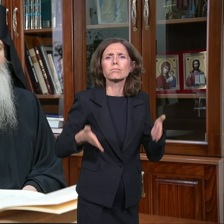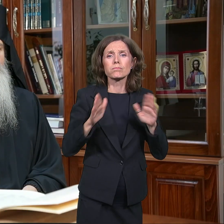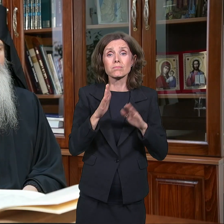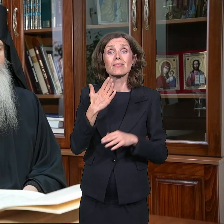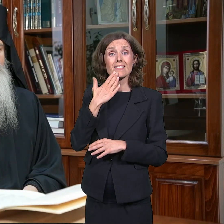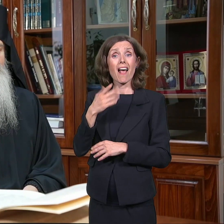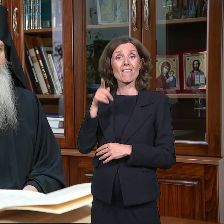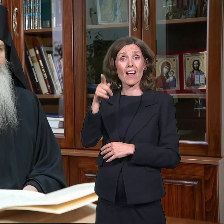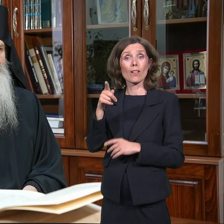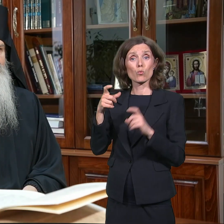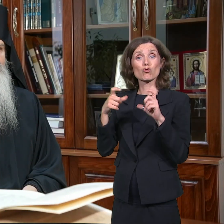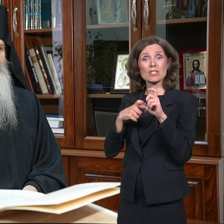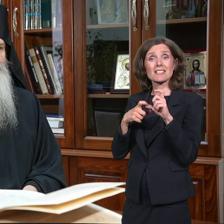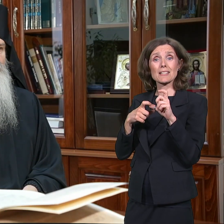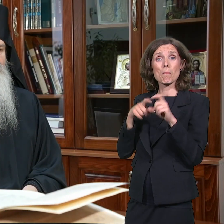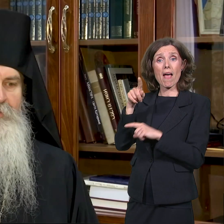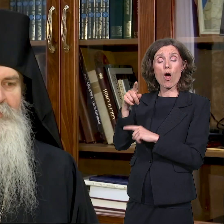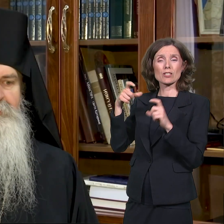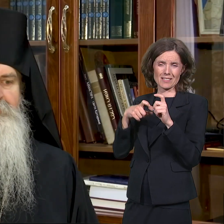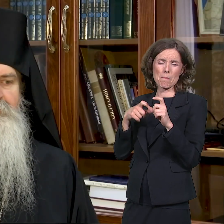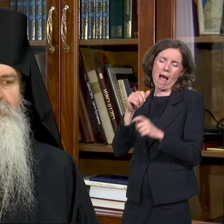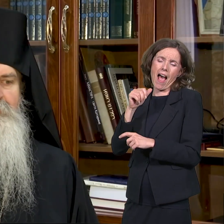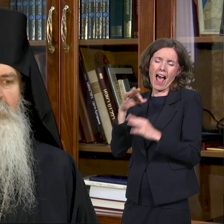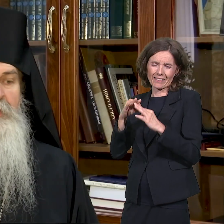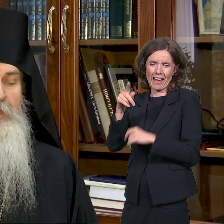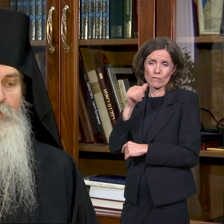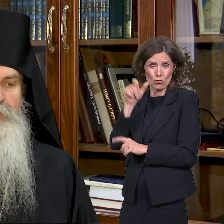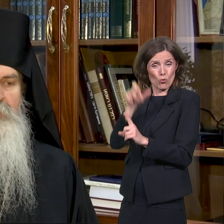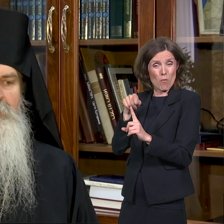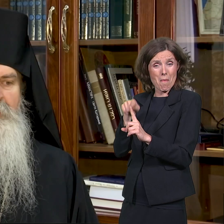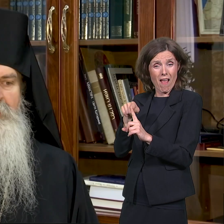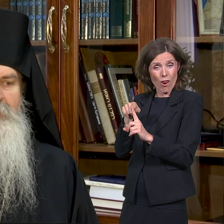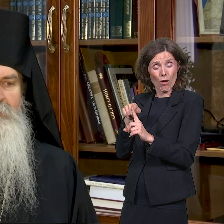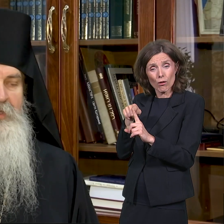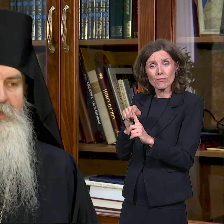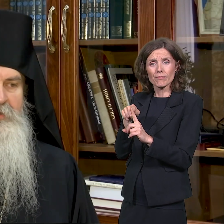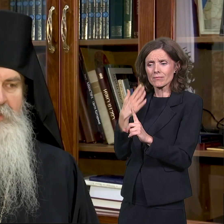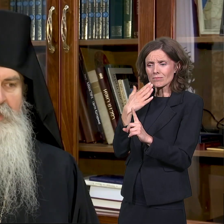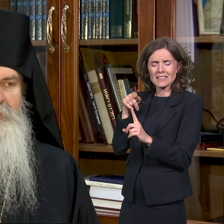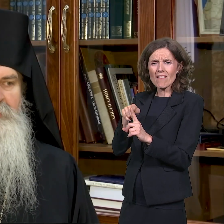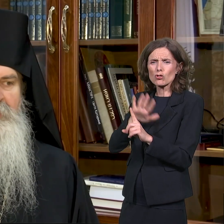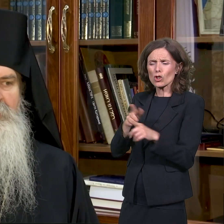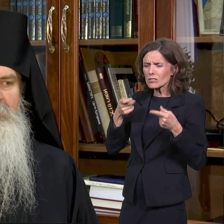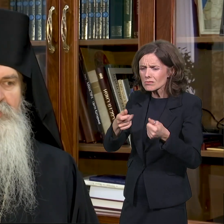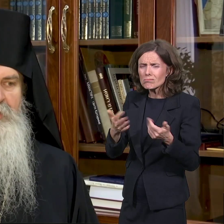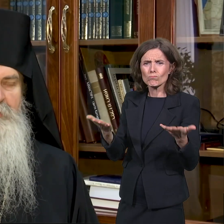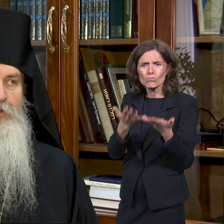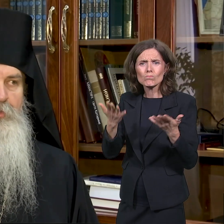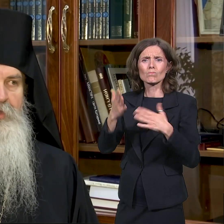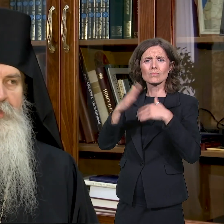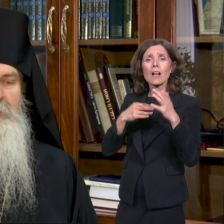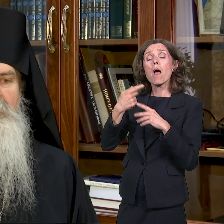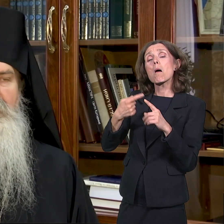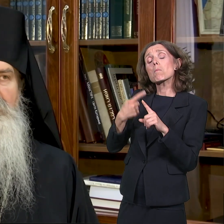Andrejevića i Gumanova. Također velikim zalaganjem tadašnjeg